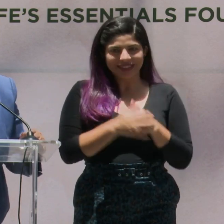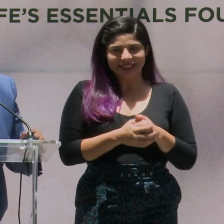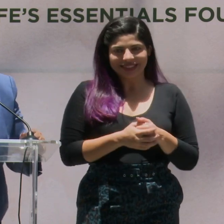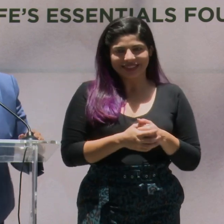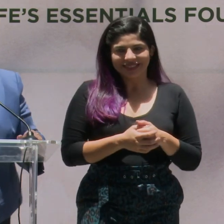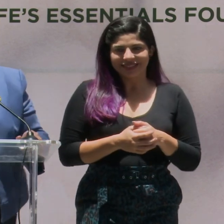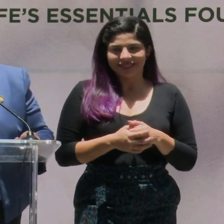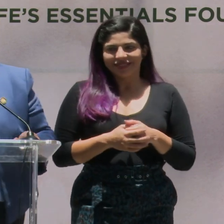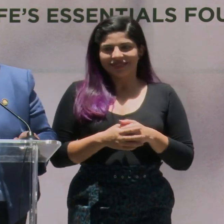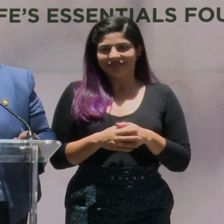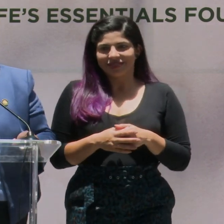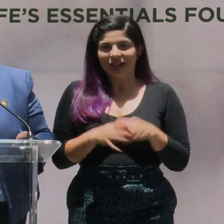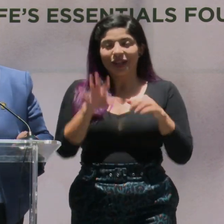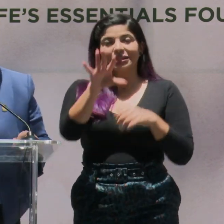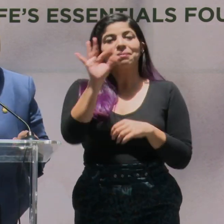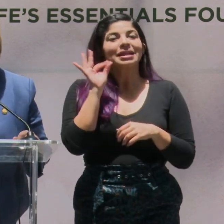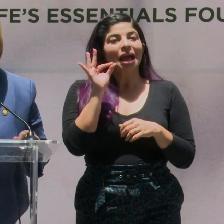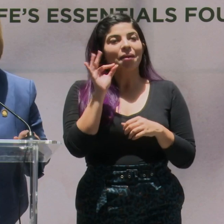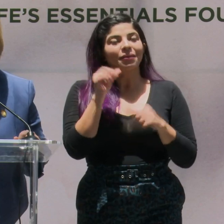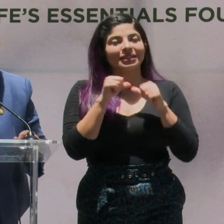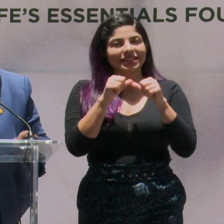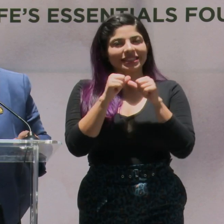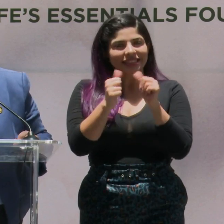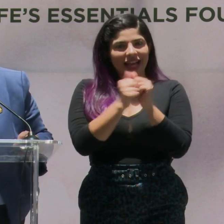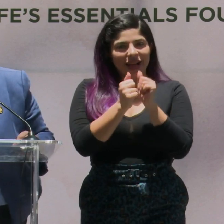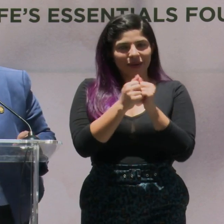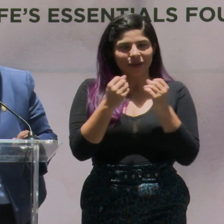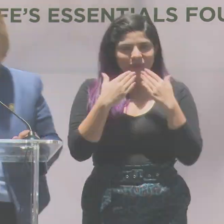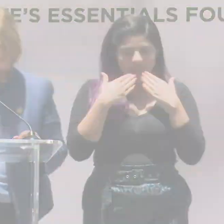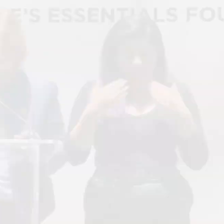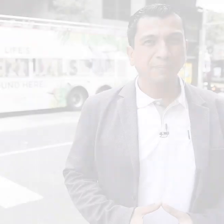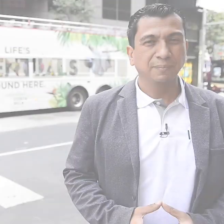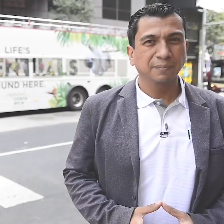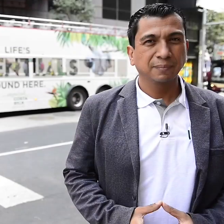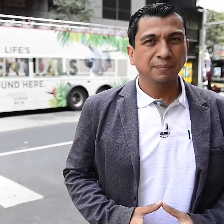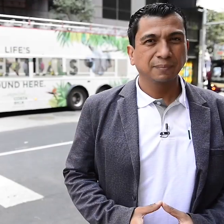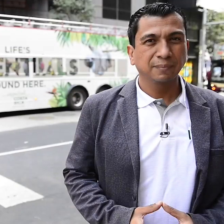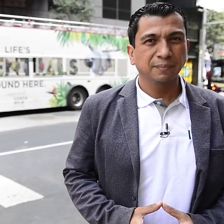que los invitamos a que nos sigan acompañando. Muchas gracias.